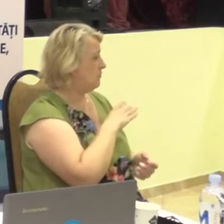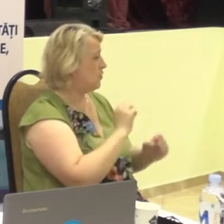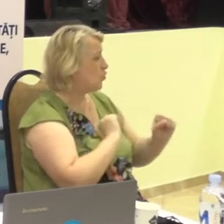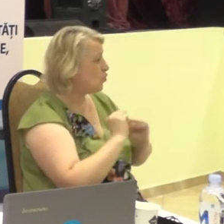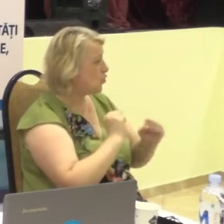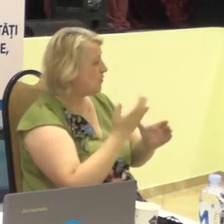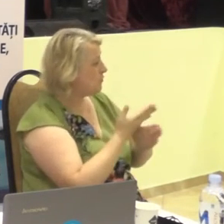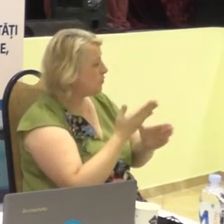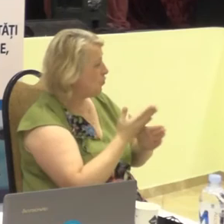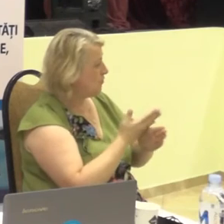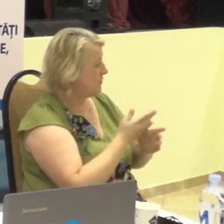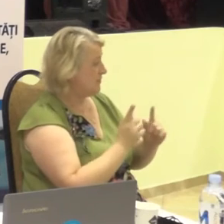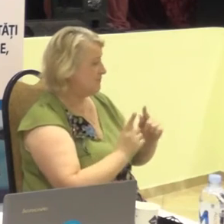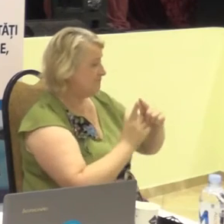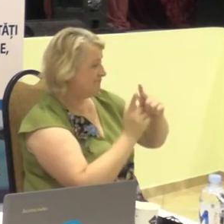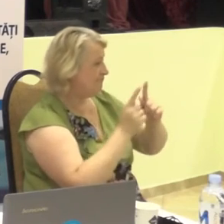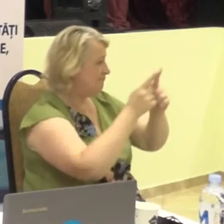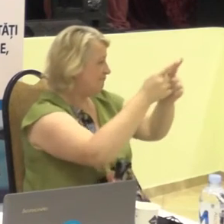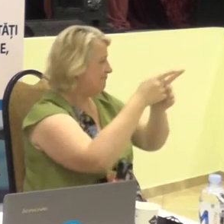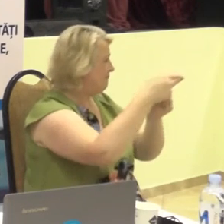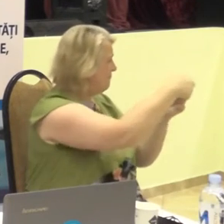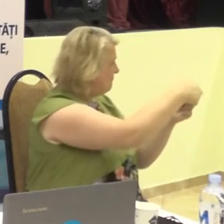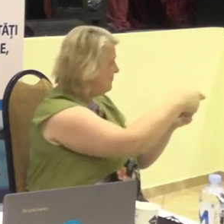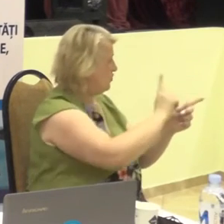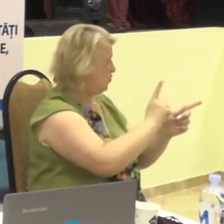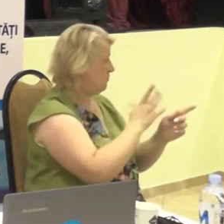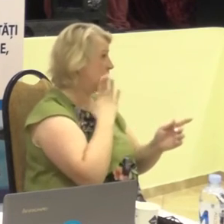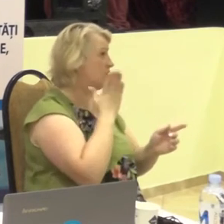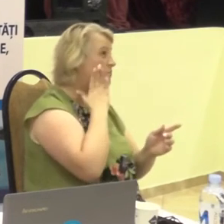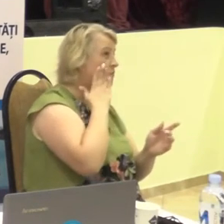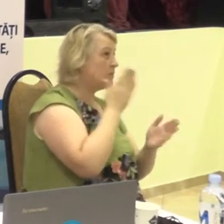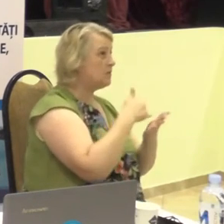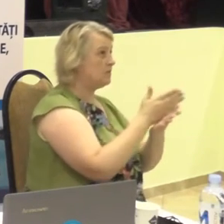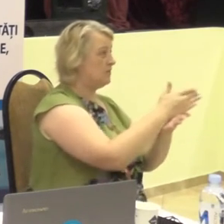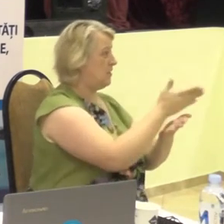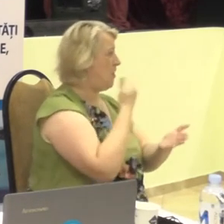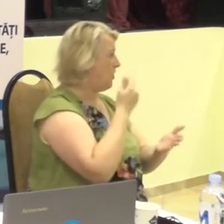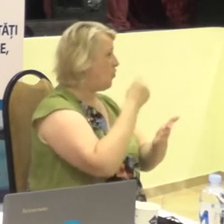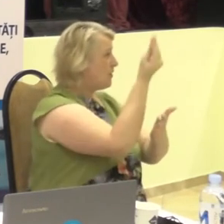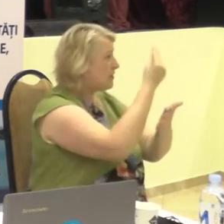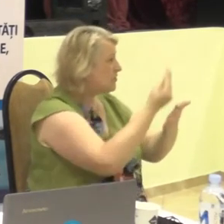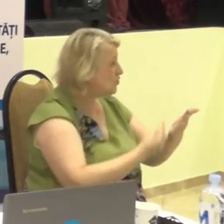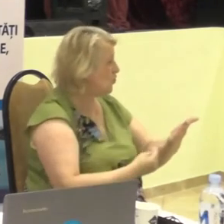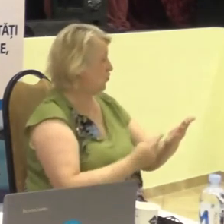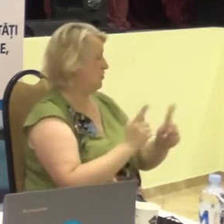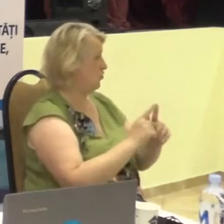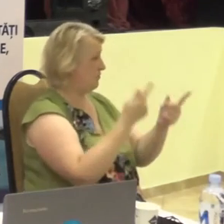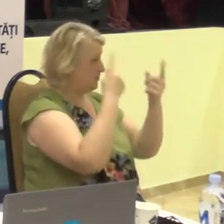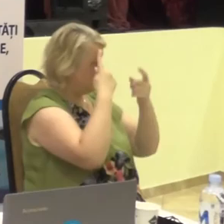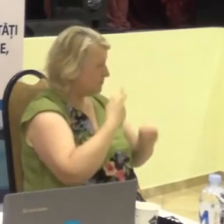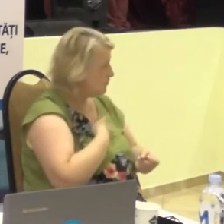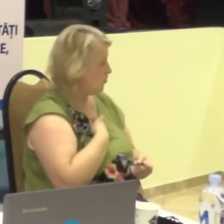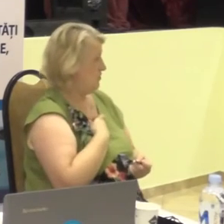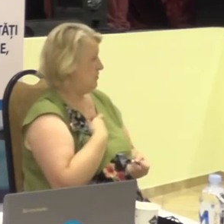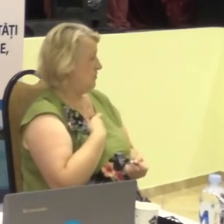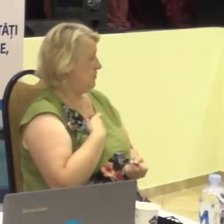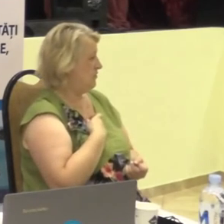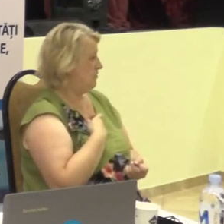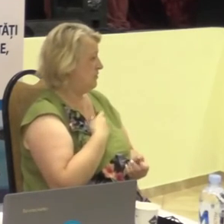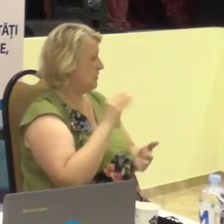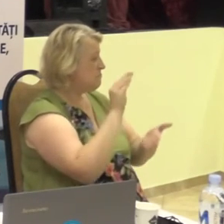printr-o săgeată, printr-o desen, printr-o informație